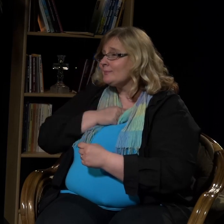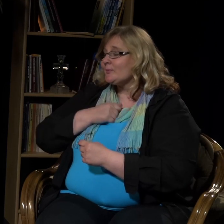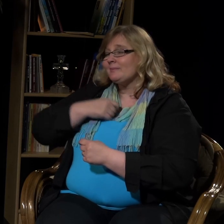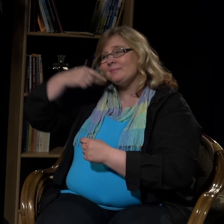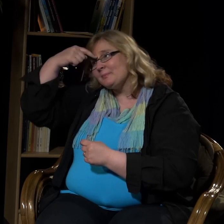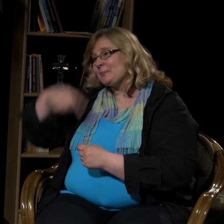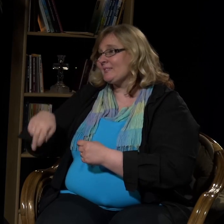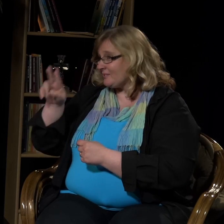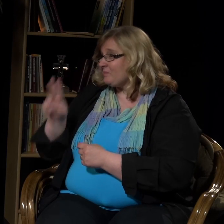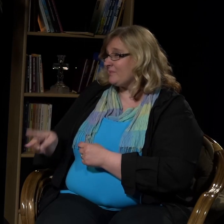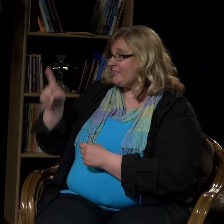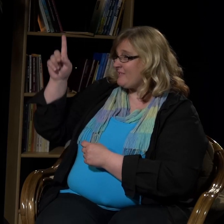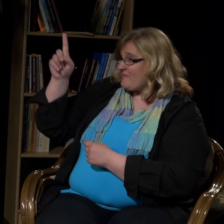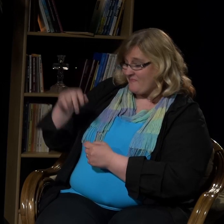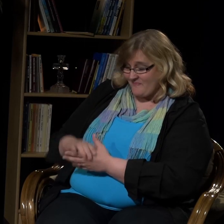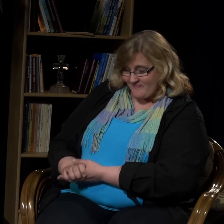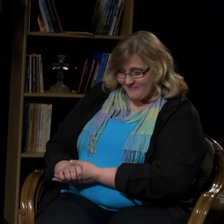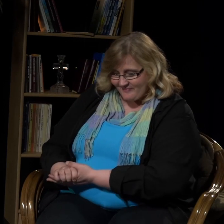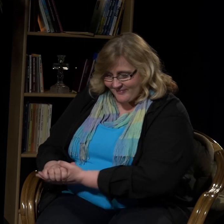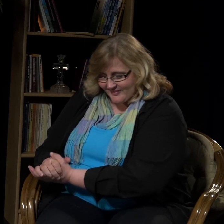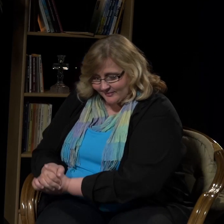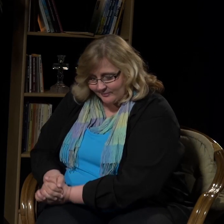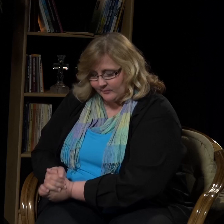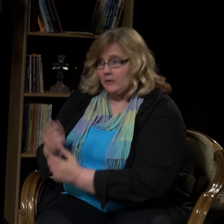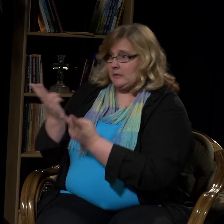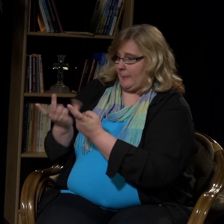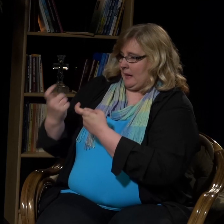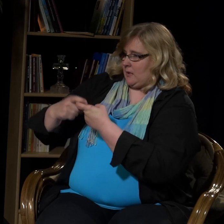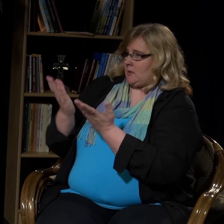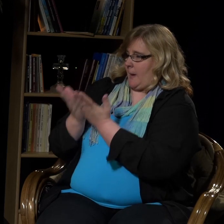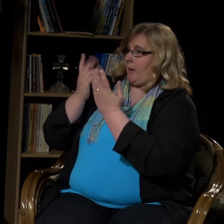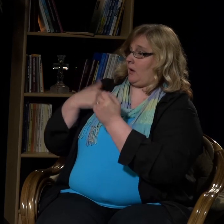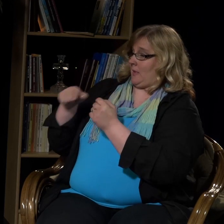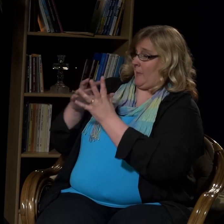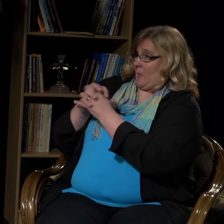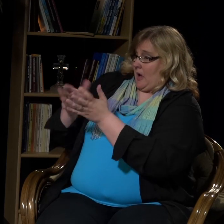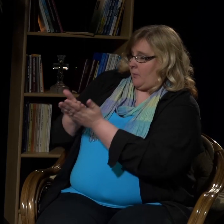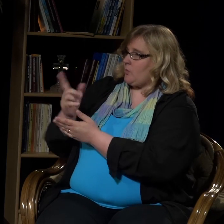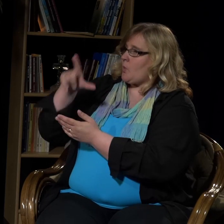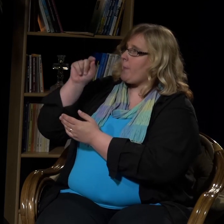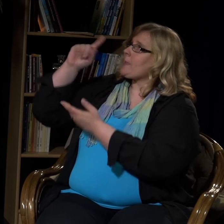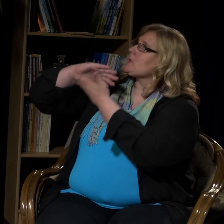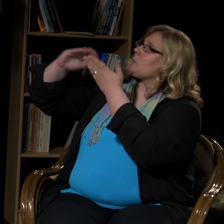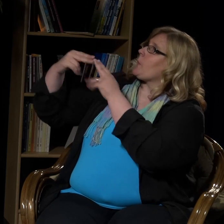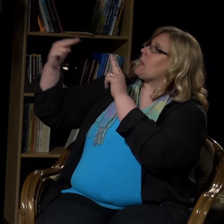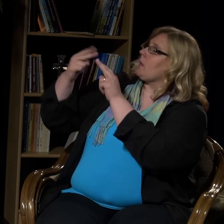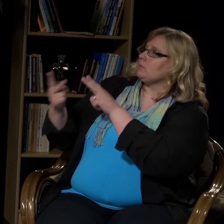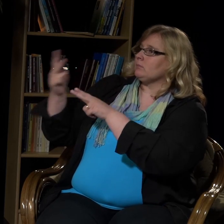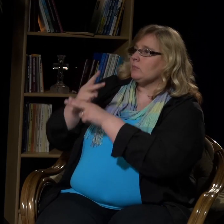Hän todella välittää meistä ja haluaa, että olemme hänen rukouksen avulla yhteydessä. Rukouksen kautta